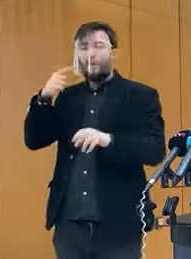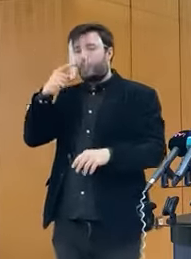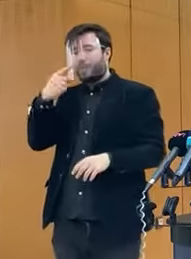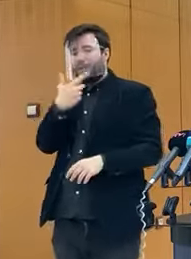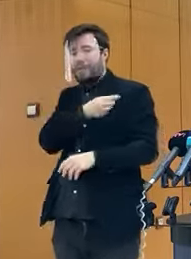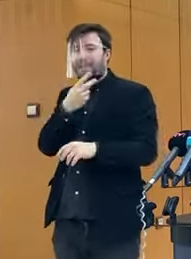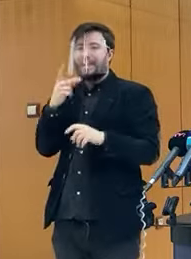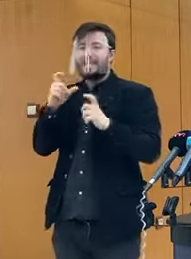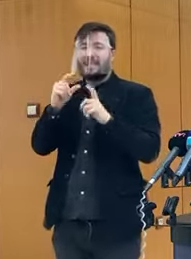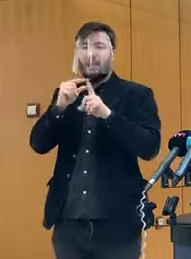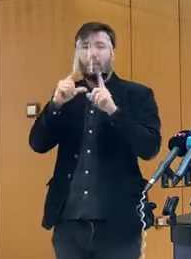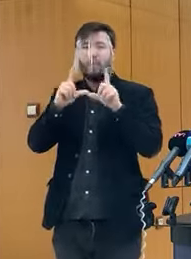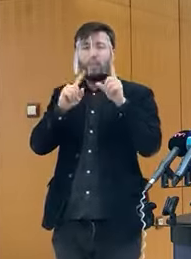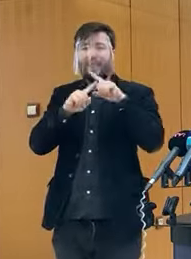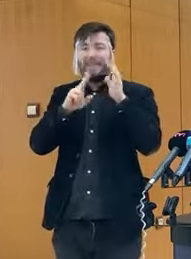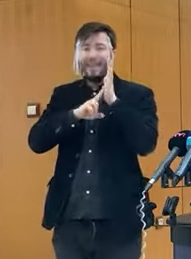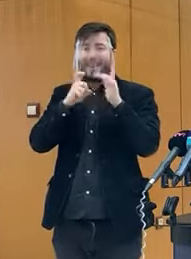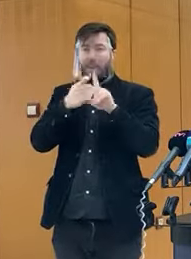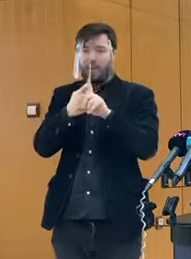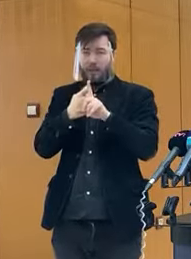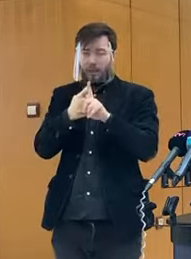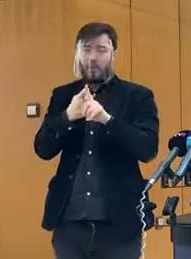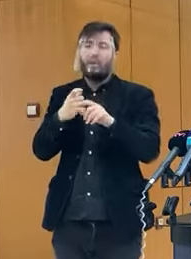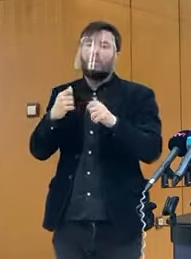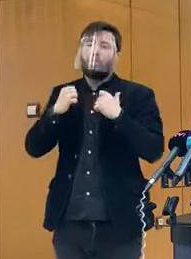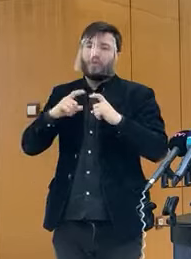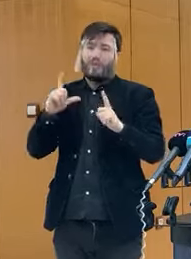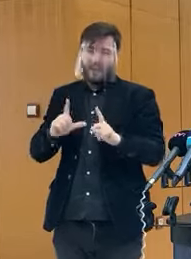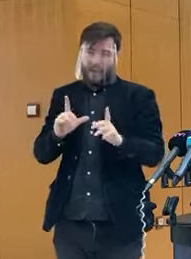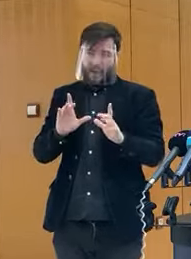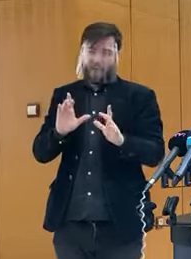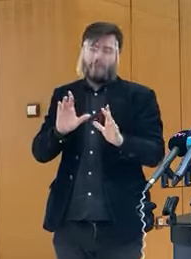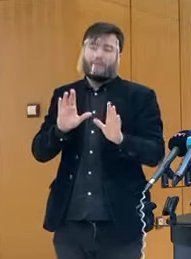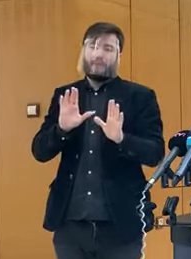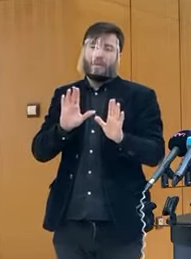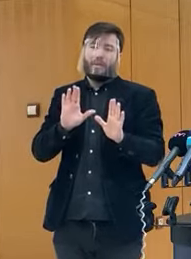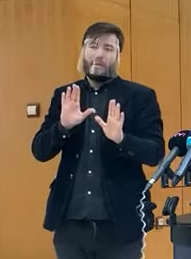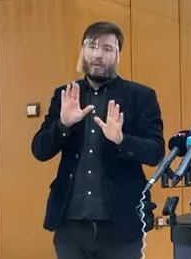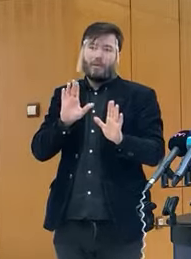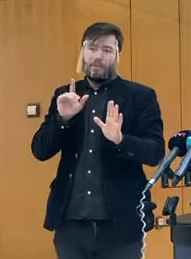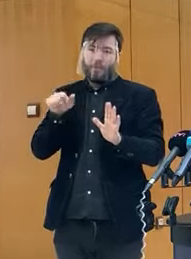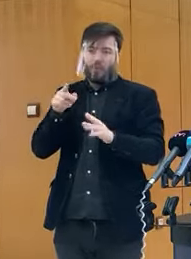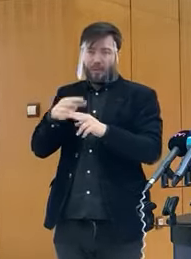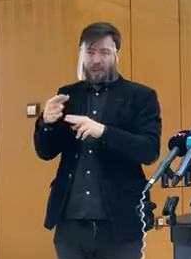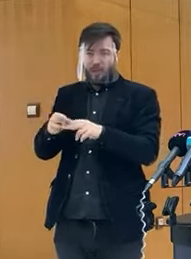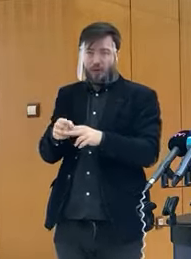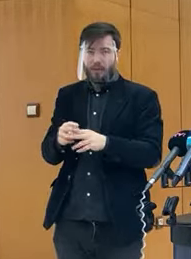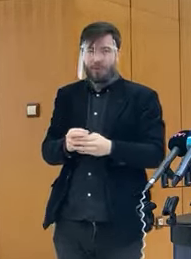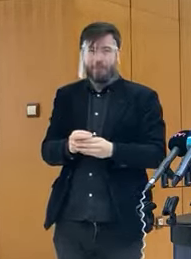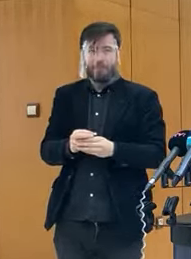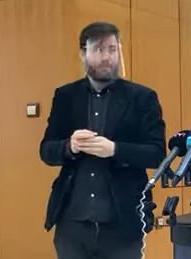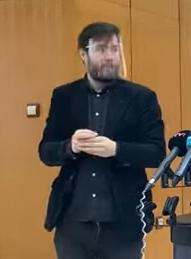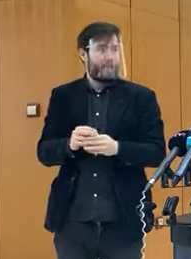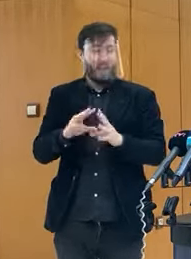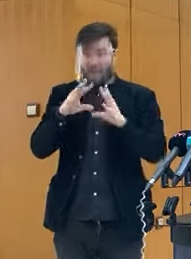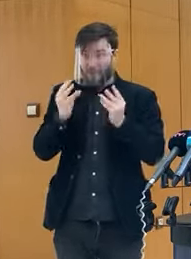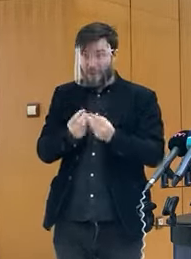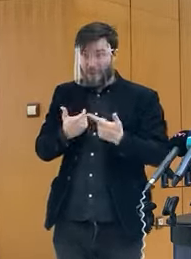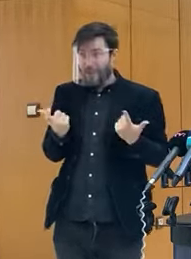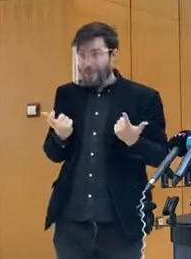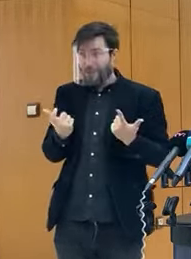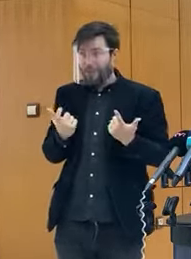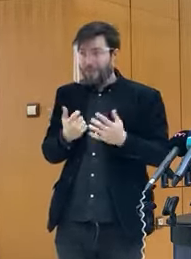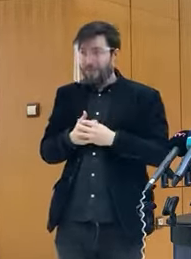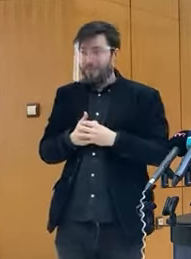núdzový stav. Pozíciu SAS k Sputniku sa vám už povedala ráno. Takže čo, začne bukva vsi o jasno, hej?